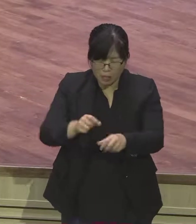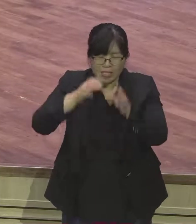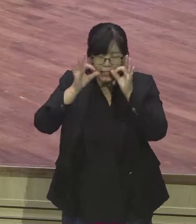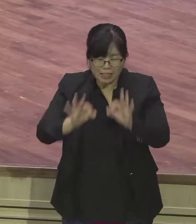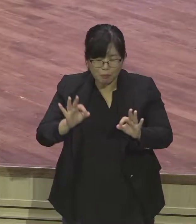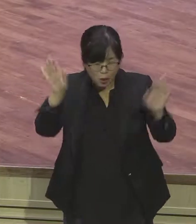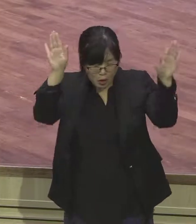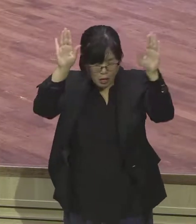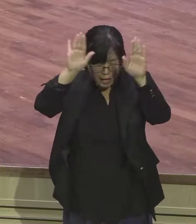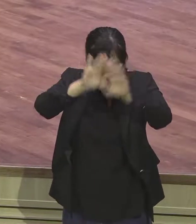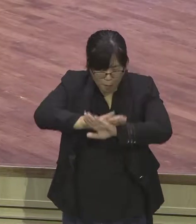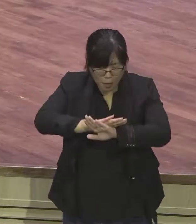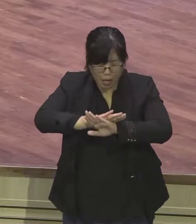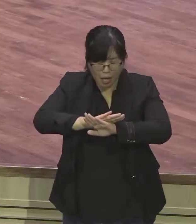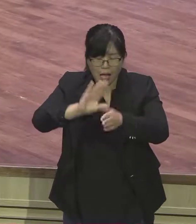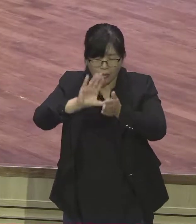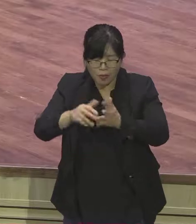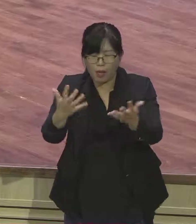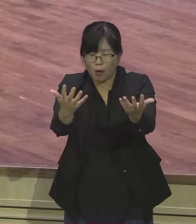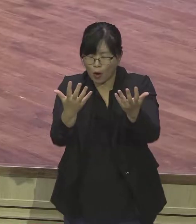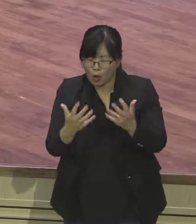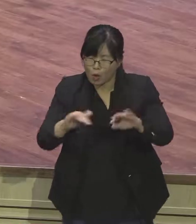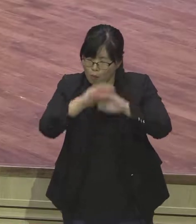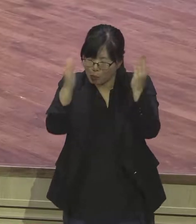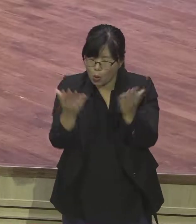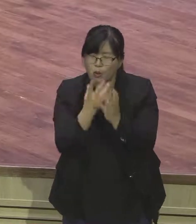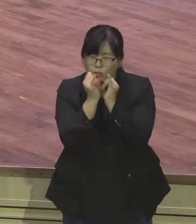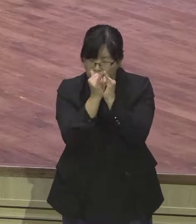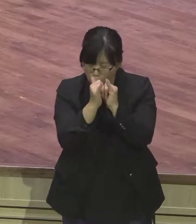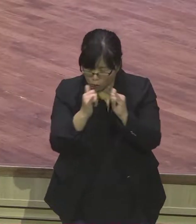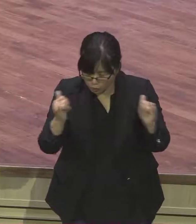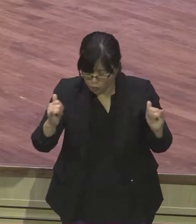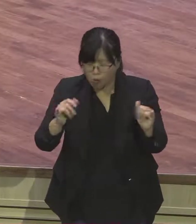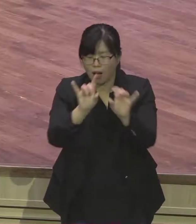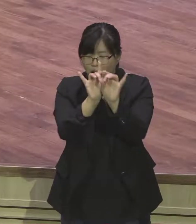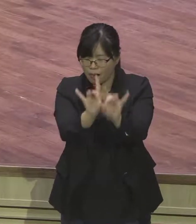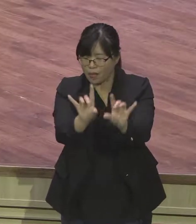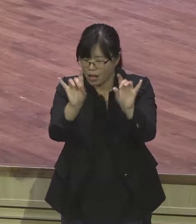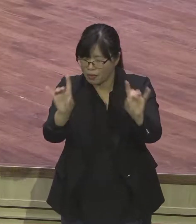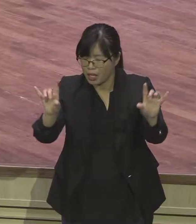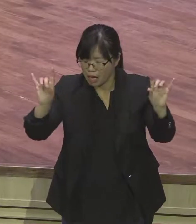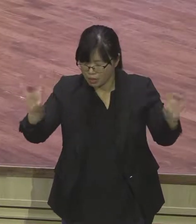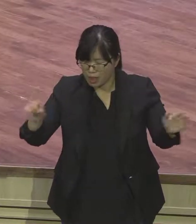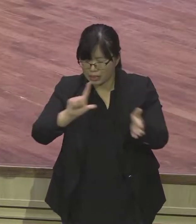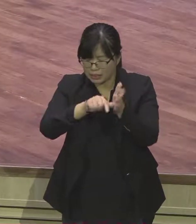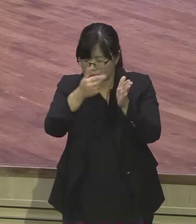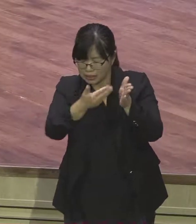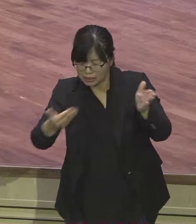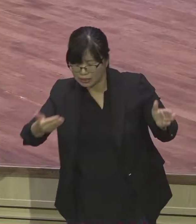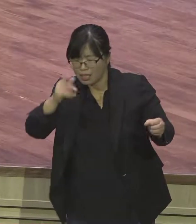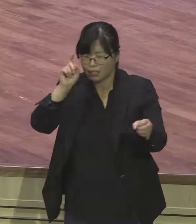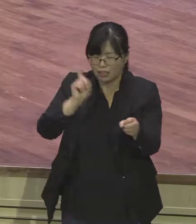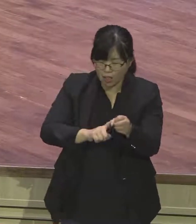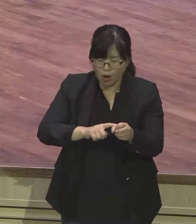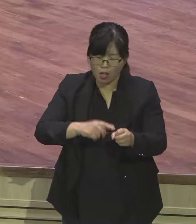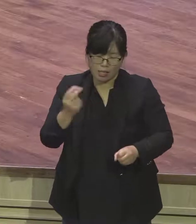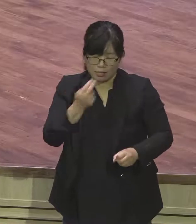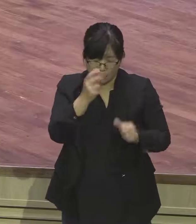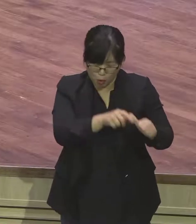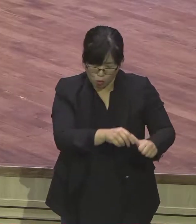갈급한 이들 한 심령 한 심령 모든 심령들이 정말로 하나님 한 시대에 하나님이 생명 살린 열망을 이